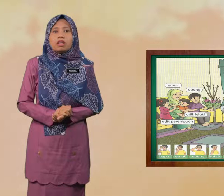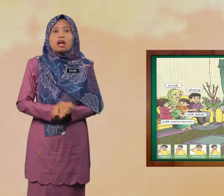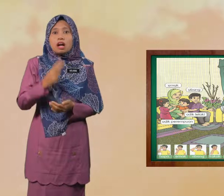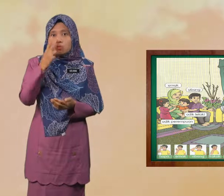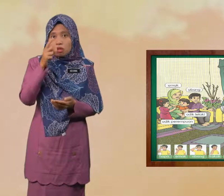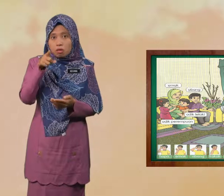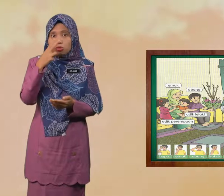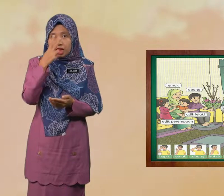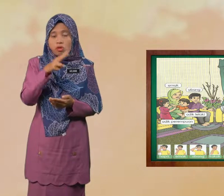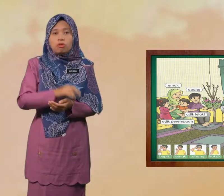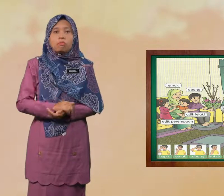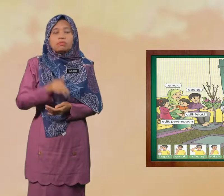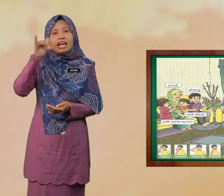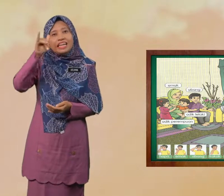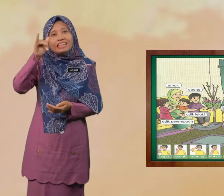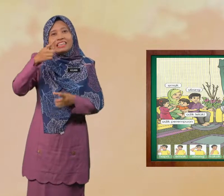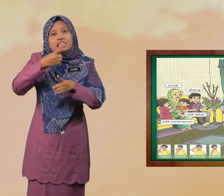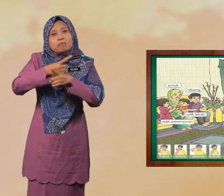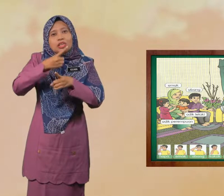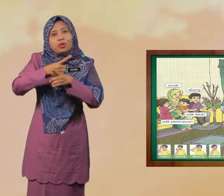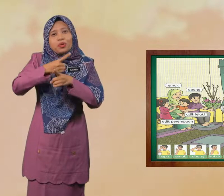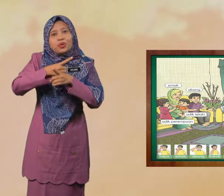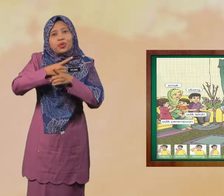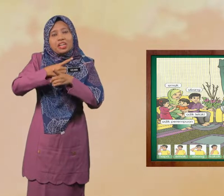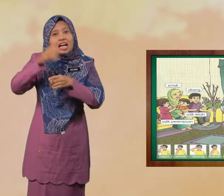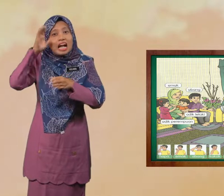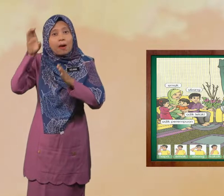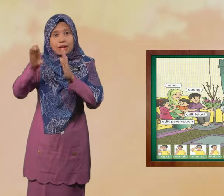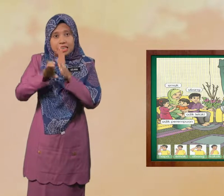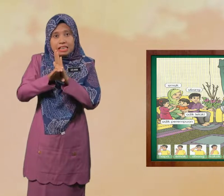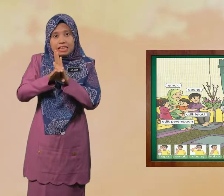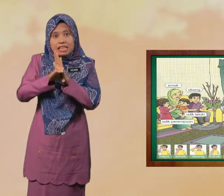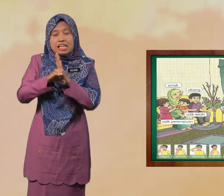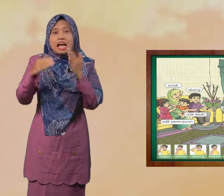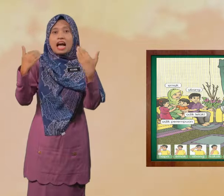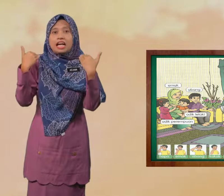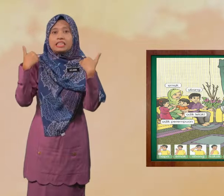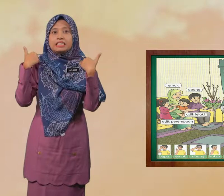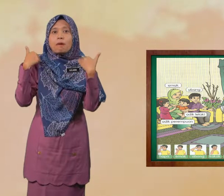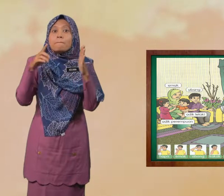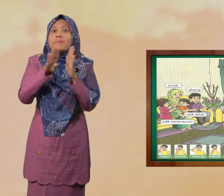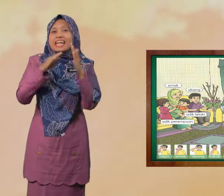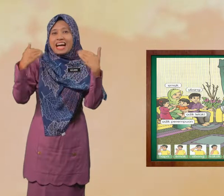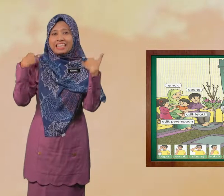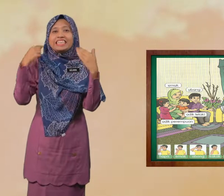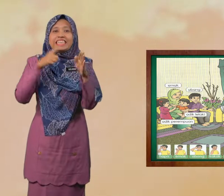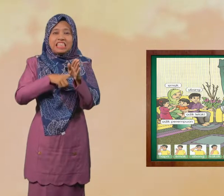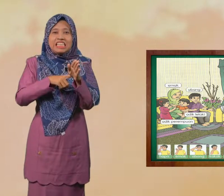Kamu tengok? Ya, betul Gambar ini berada di